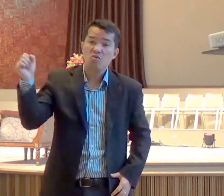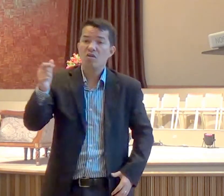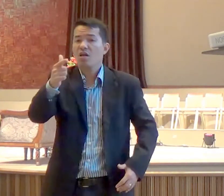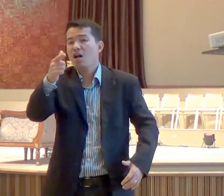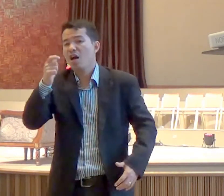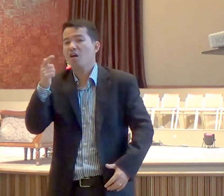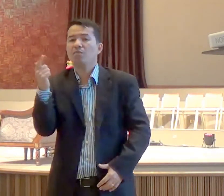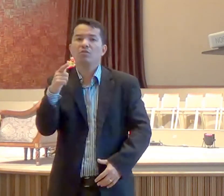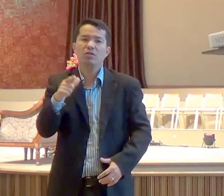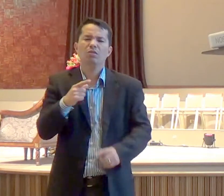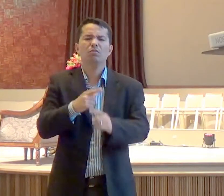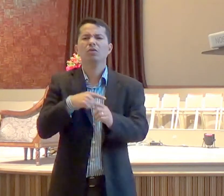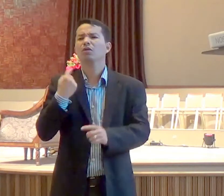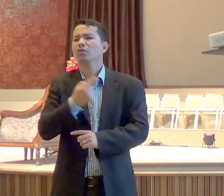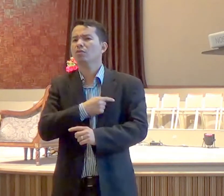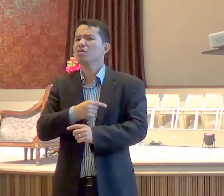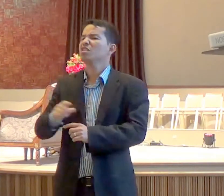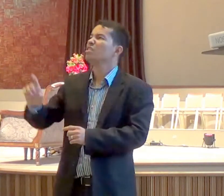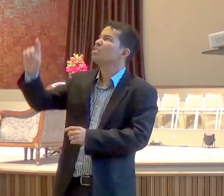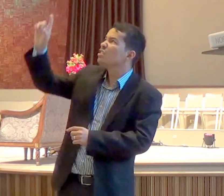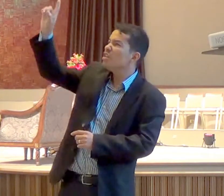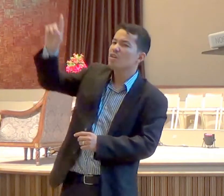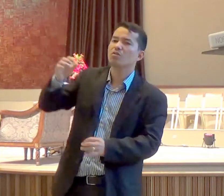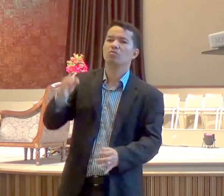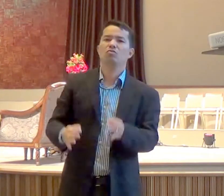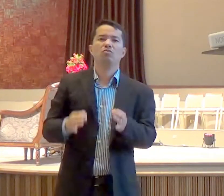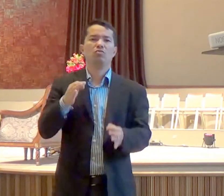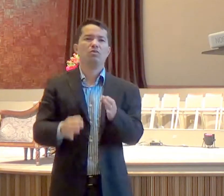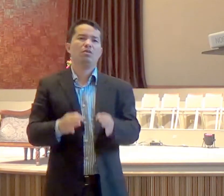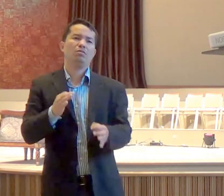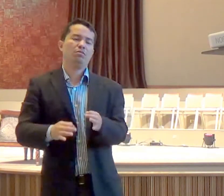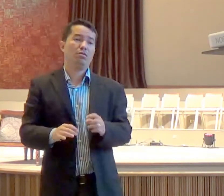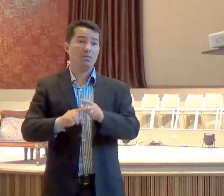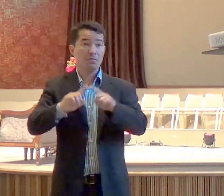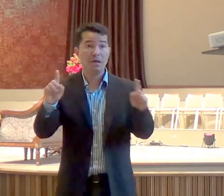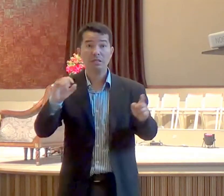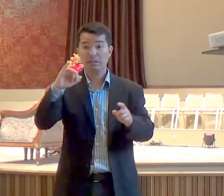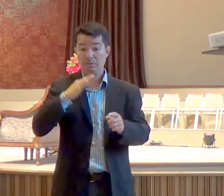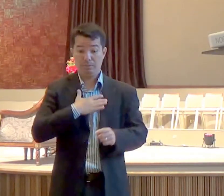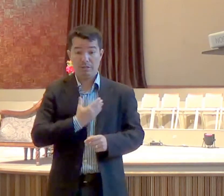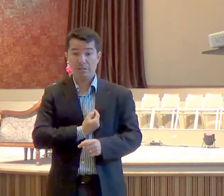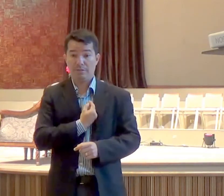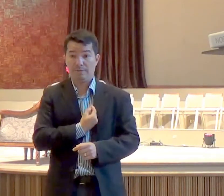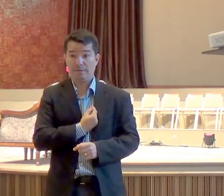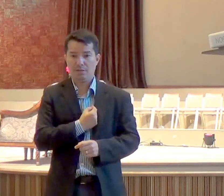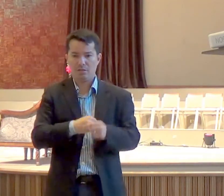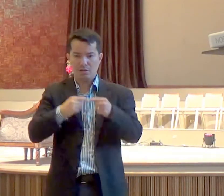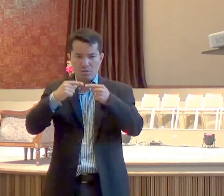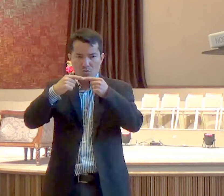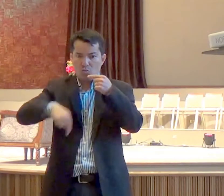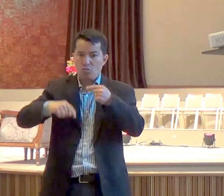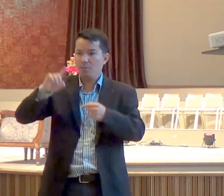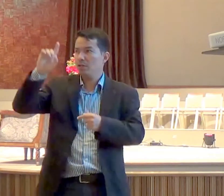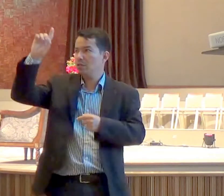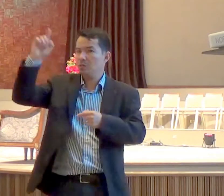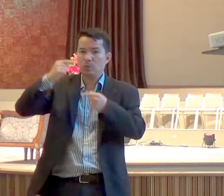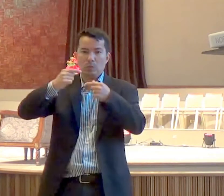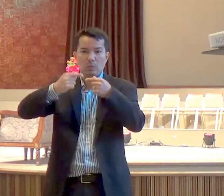porque deixamos para Deus julgar, mas se a minha vida, não é digna do Senhor, que tipo de